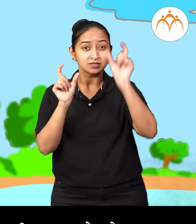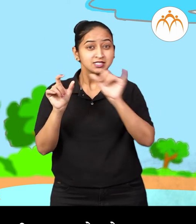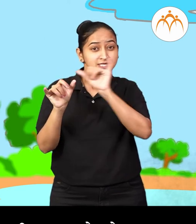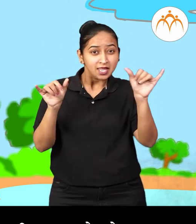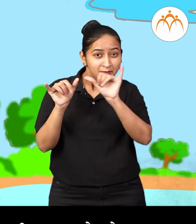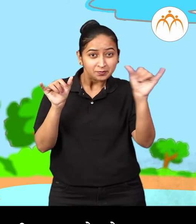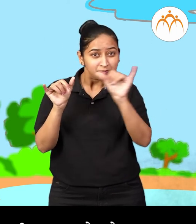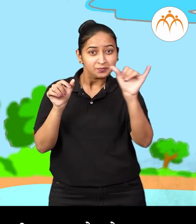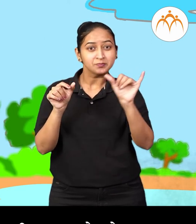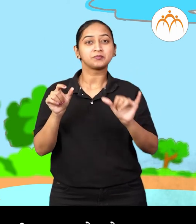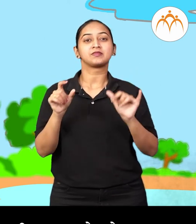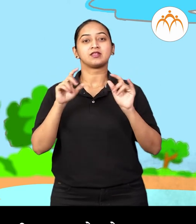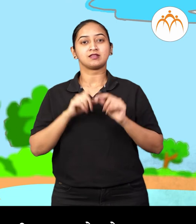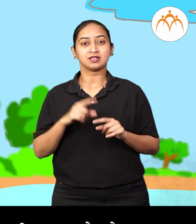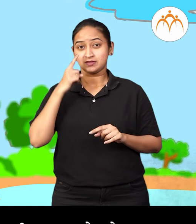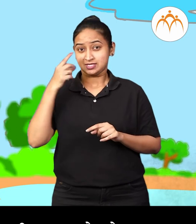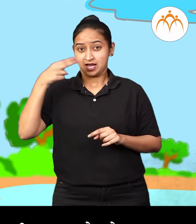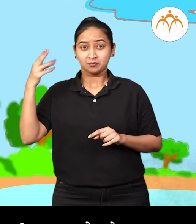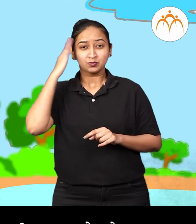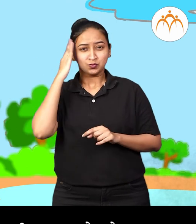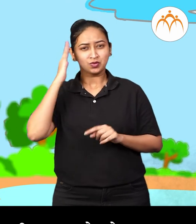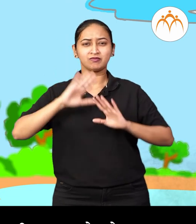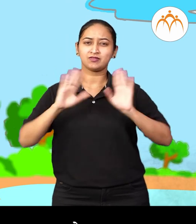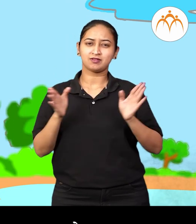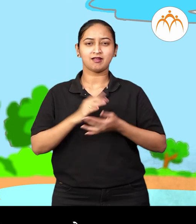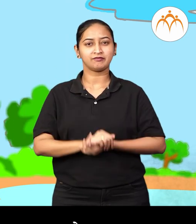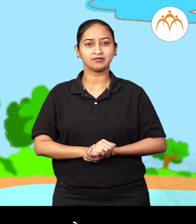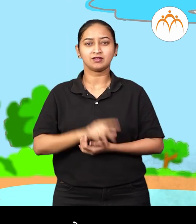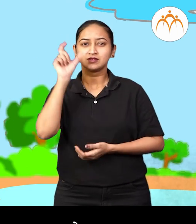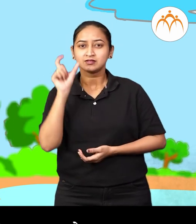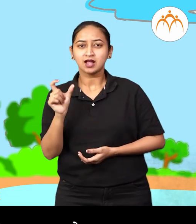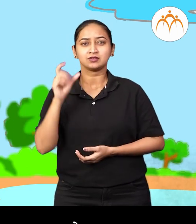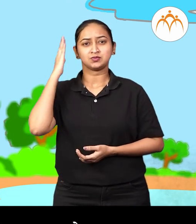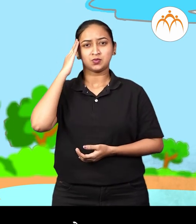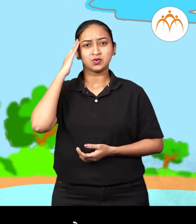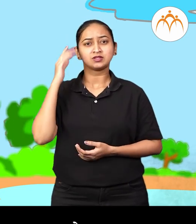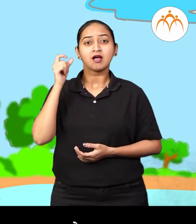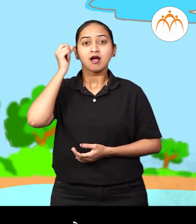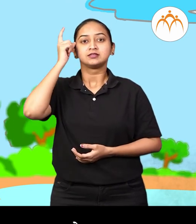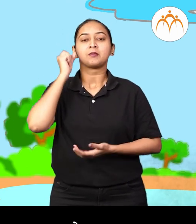शब्द सरीताने आज माहित करून गेतले, हे शब्द माहित करून गेऊ, आणी नीट समझून गेऊ या,